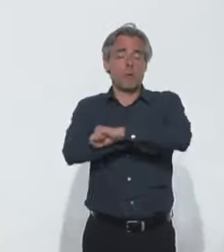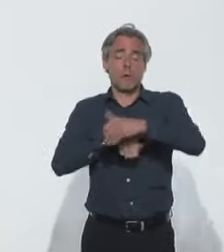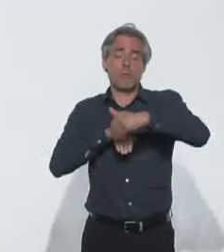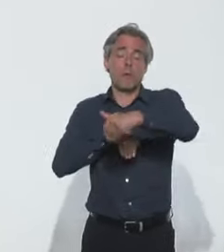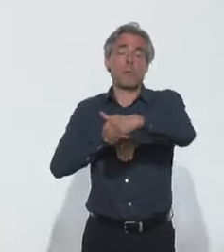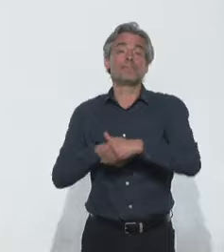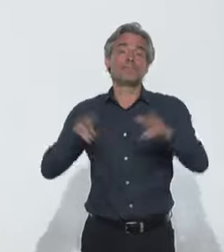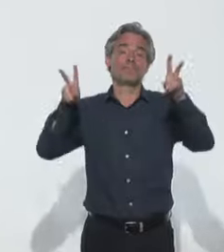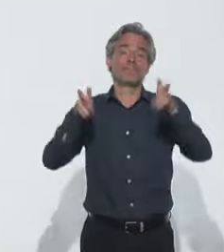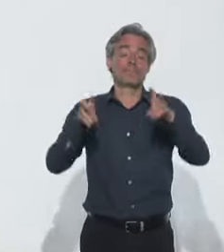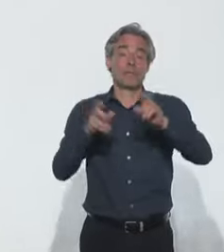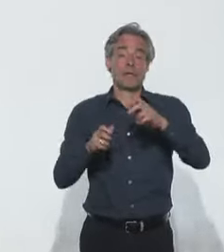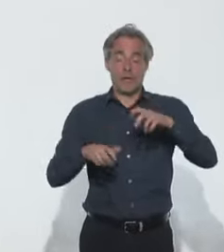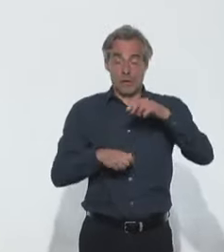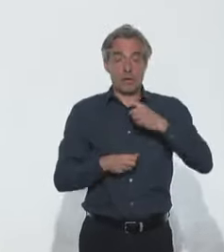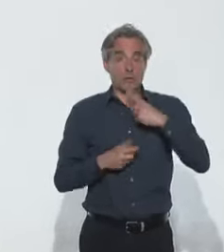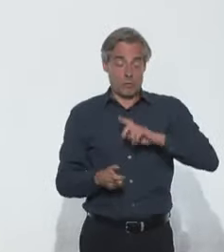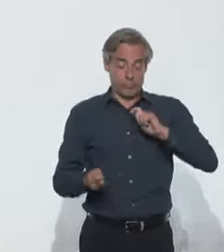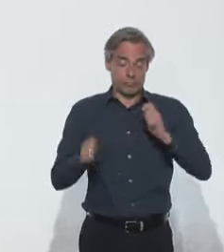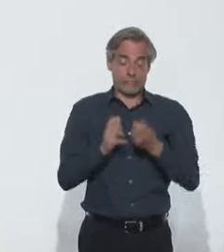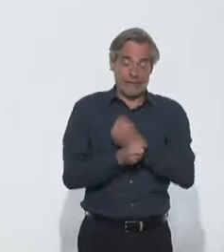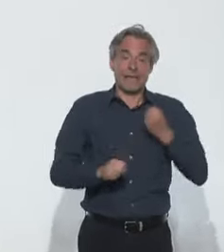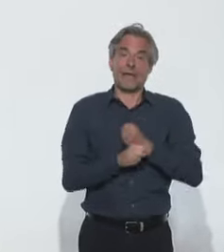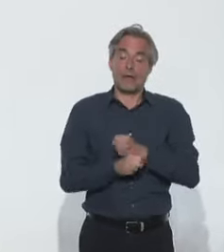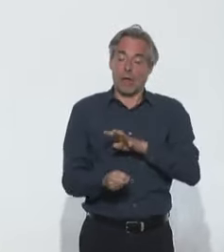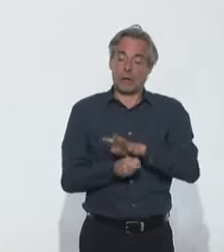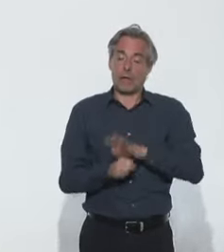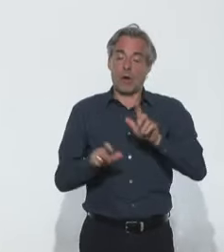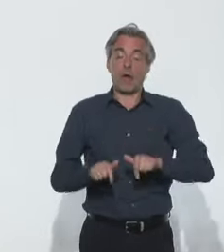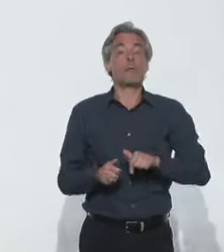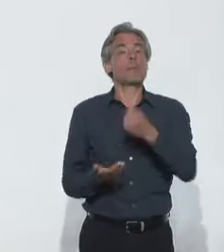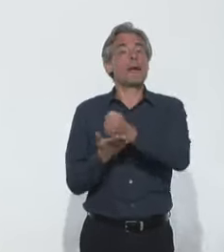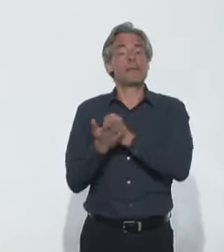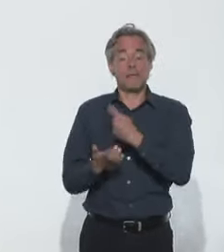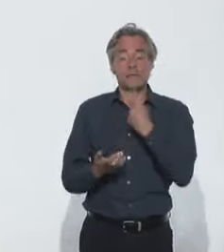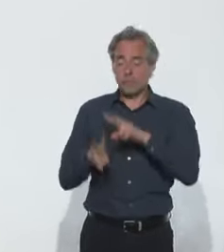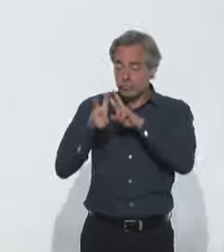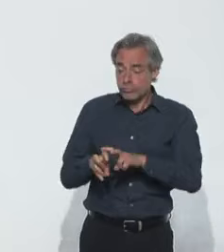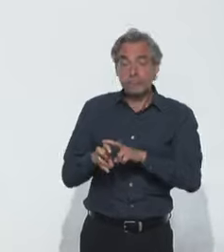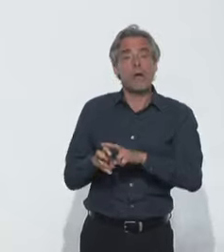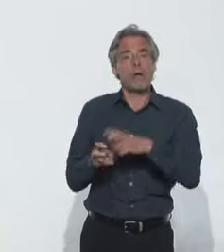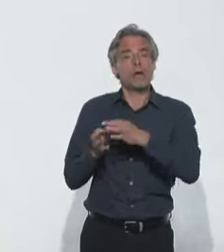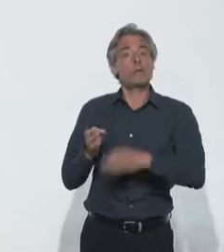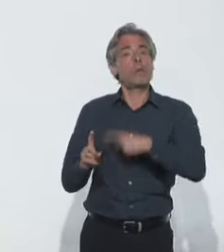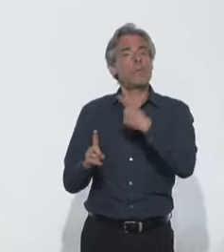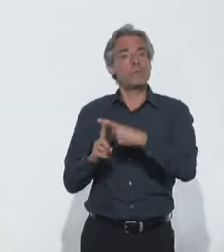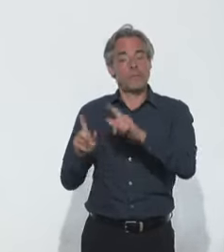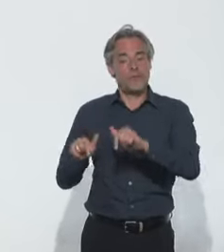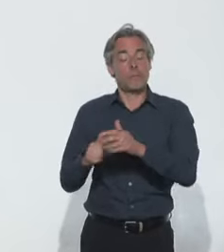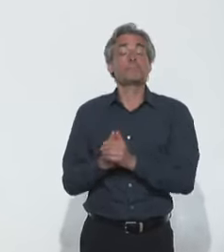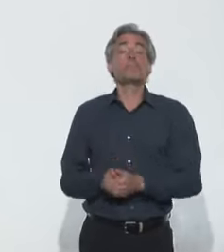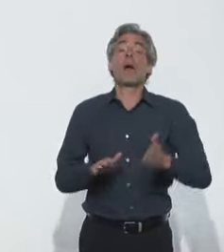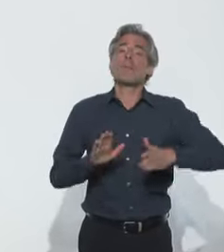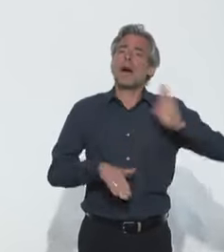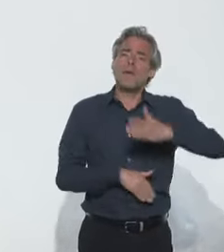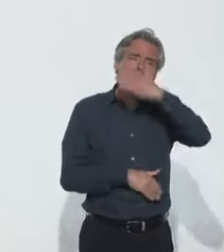suivent ce qu'on appelle une séroconversion, c'est-à-dire qu'ils ont des anticorps et que quand on fait un test sérologique, ils ont une sérologie positive. Ce qu